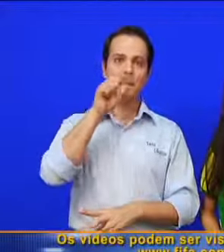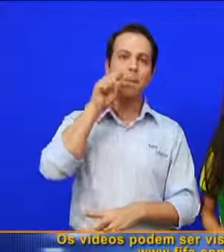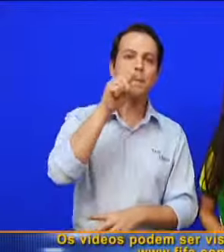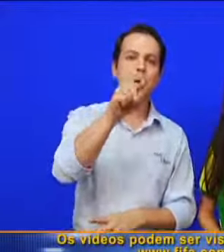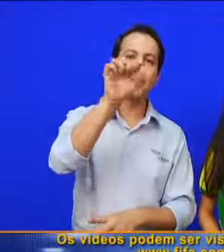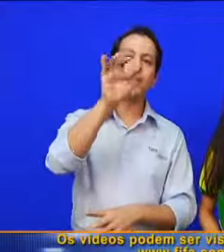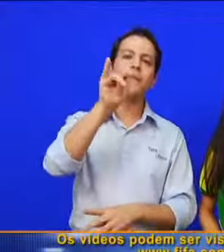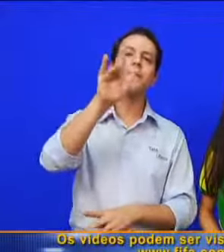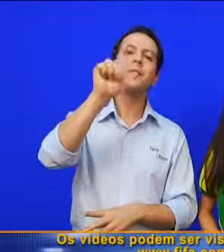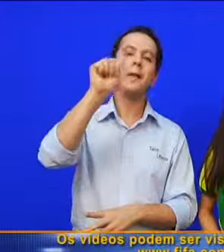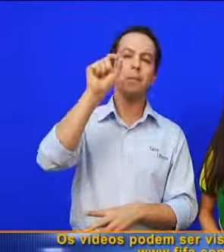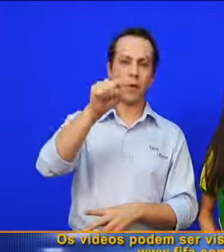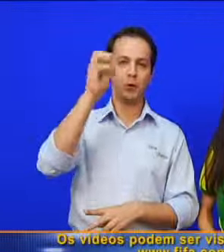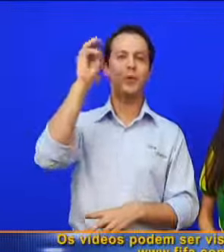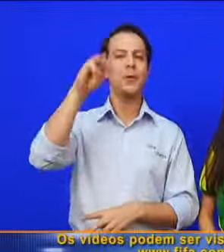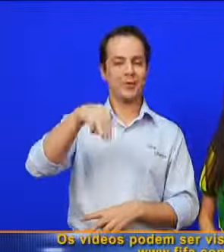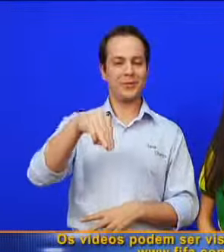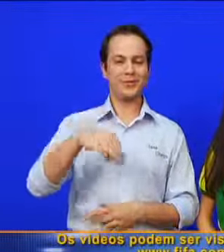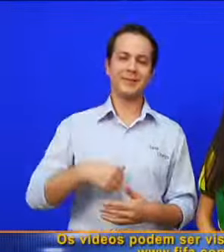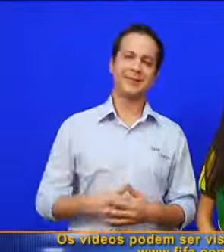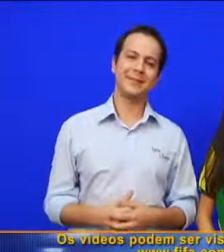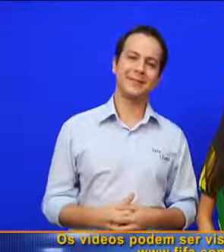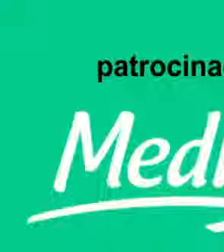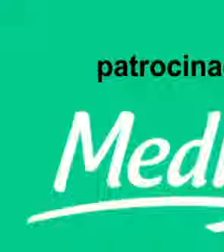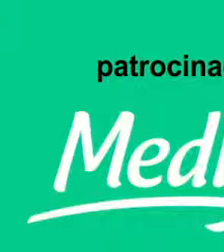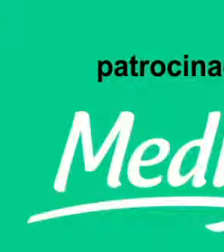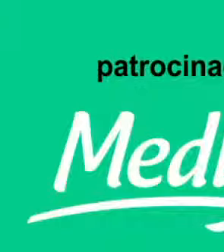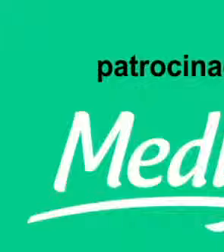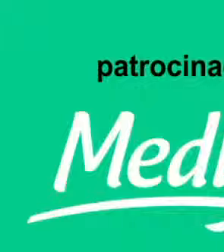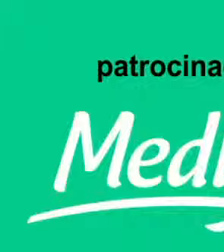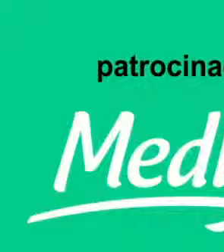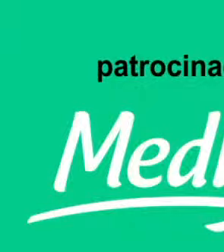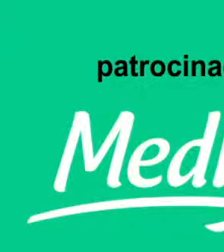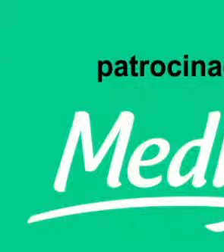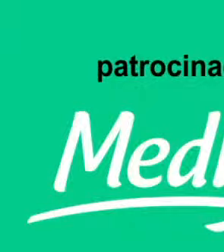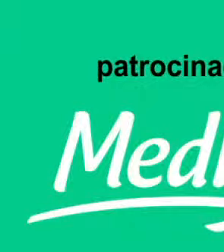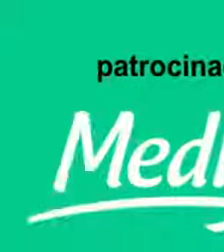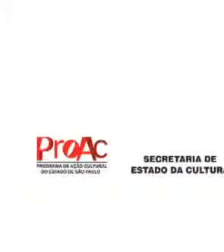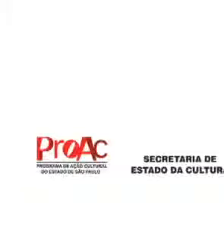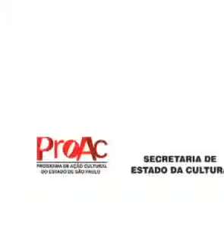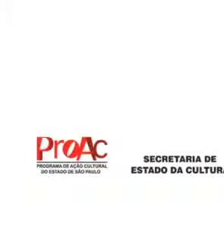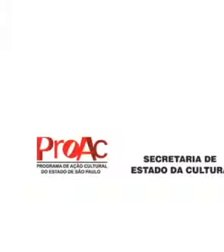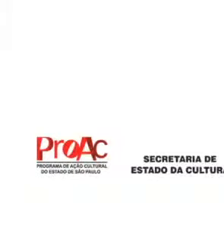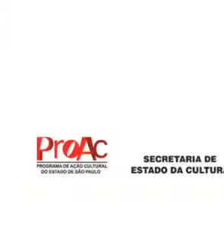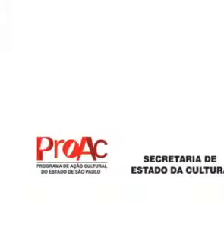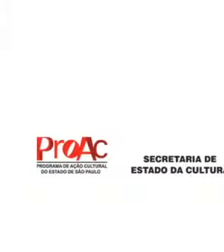.fifa.com www.fifa